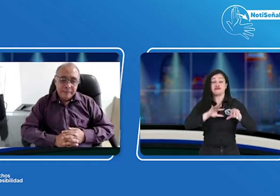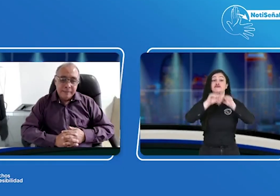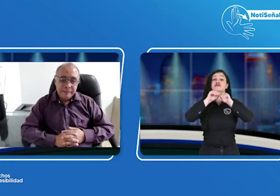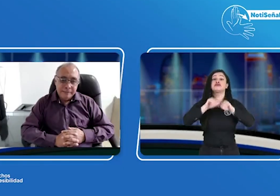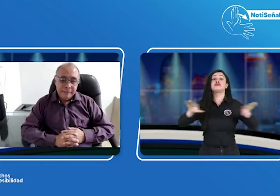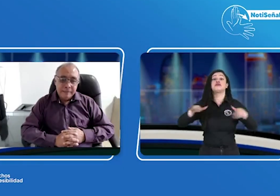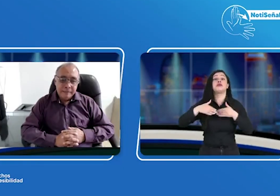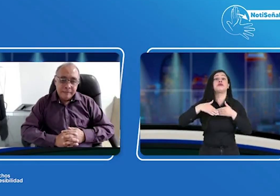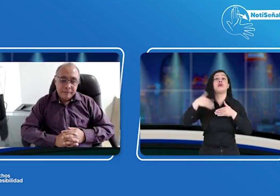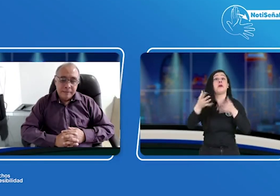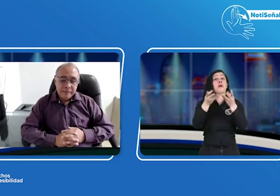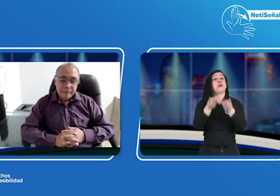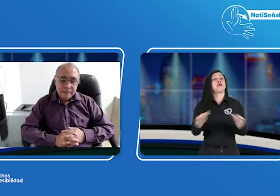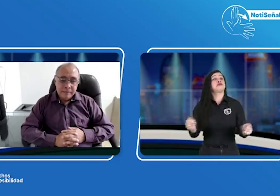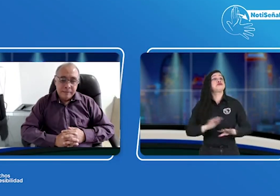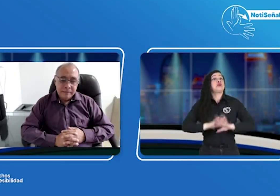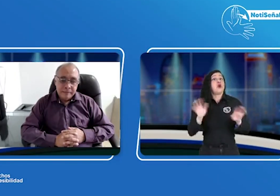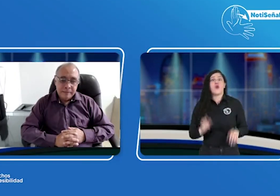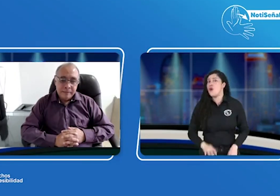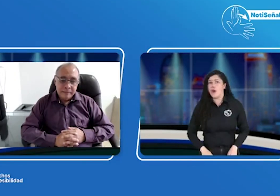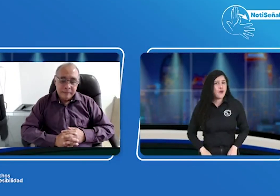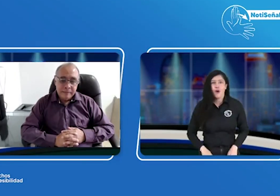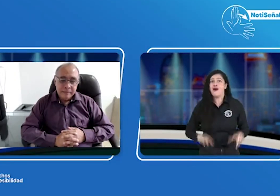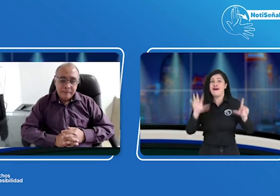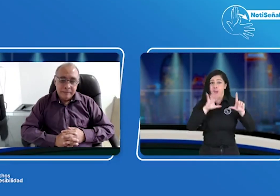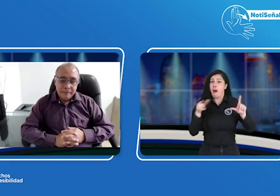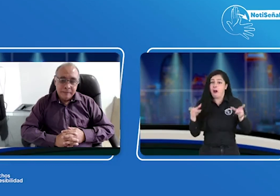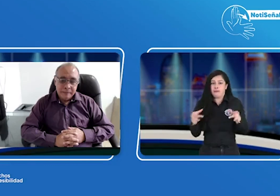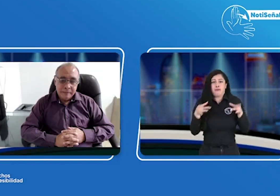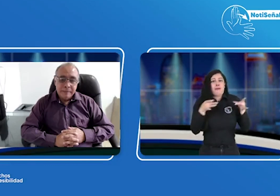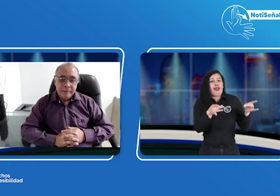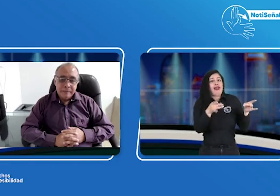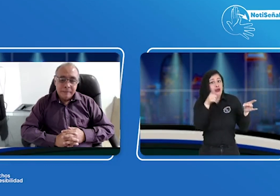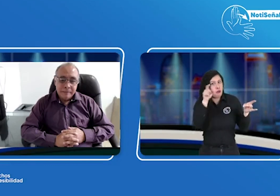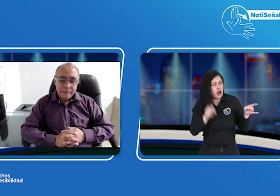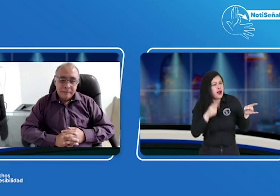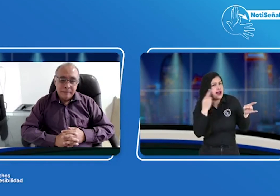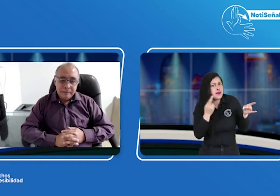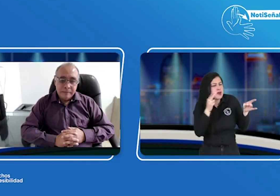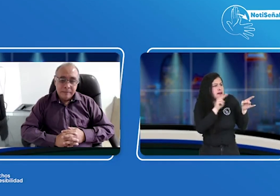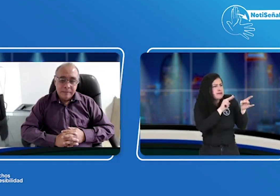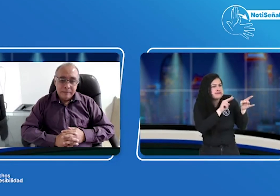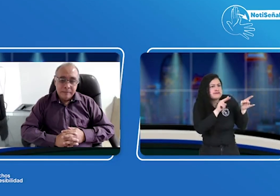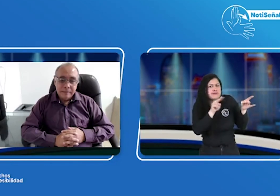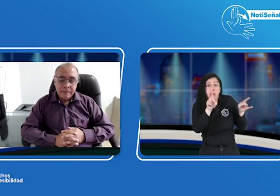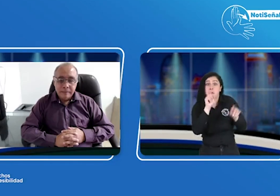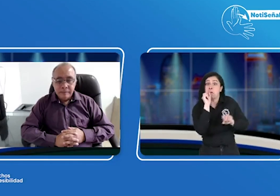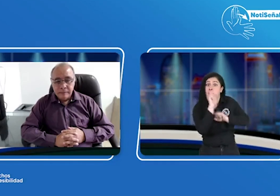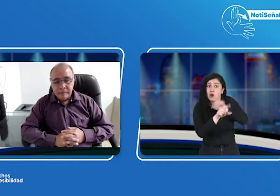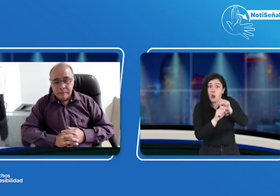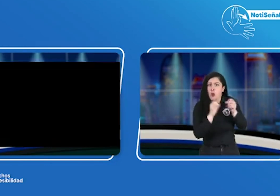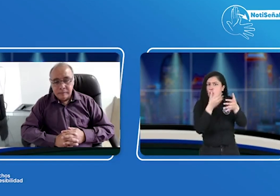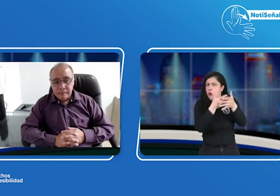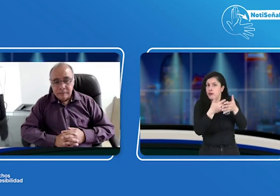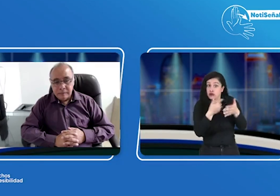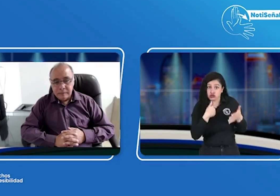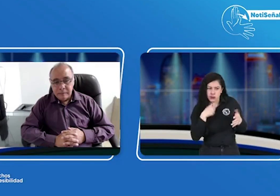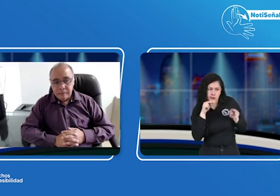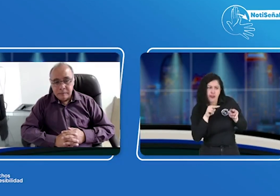que esta emisión no se quita esta publicación queda y ustedes pueden volverla a ver pueden hacer